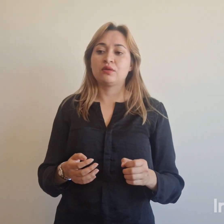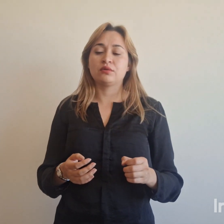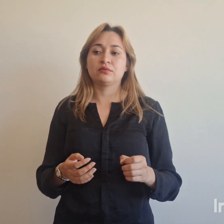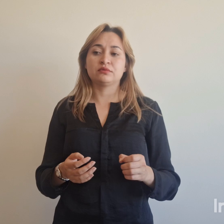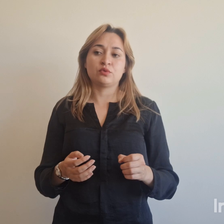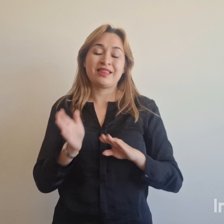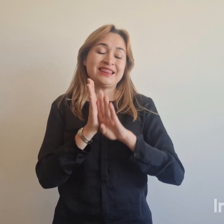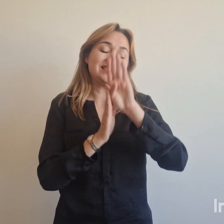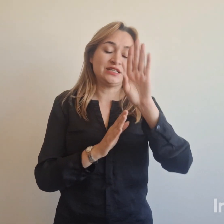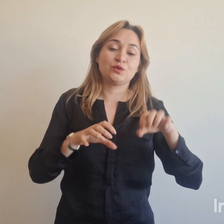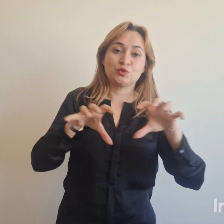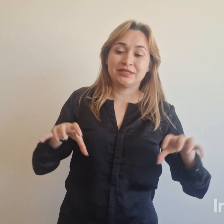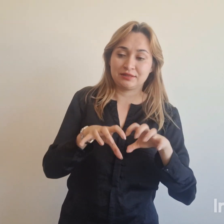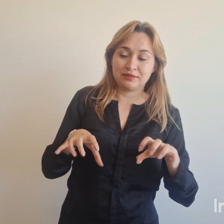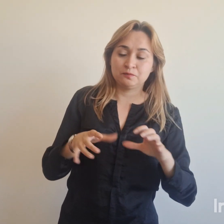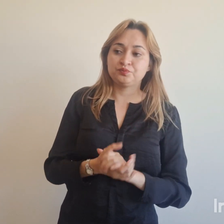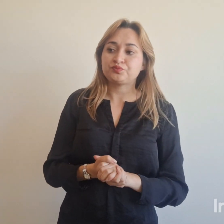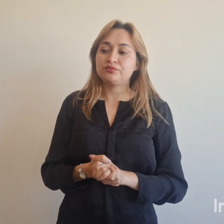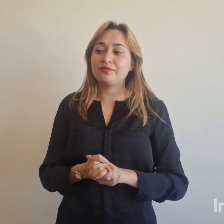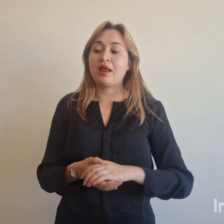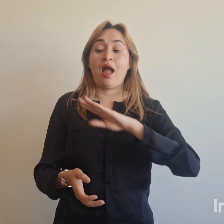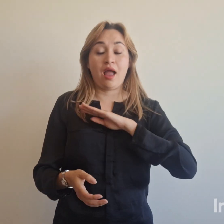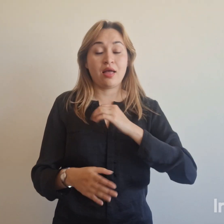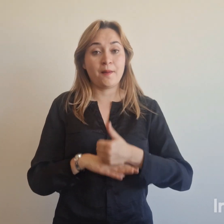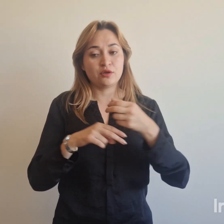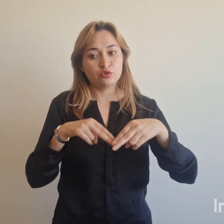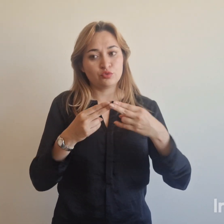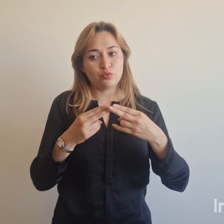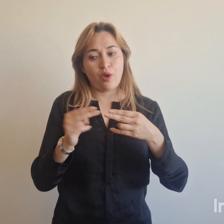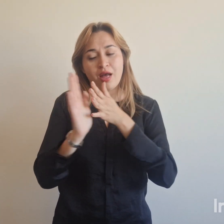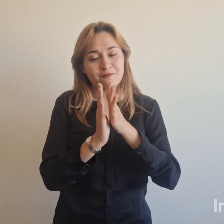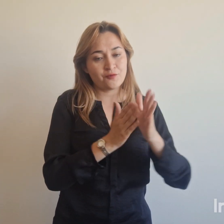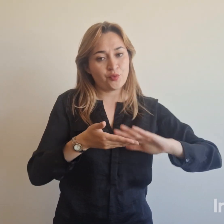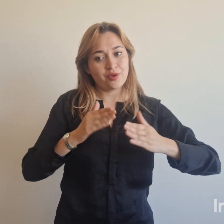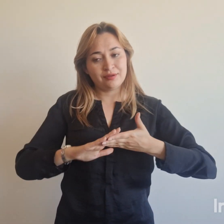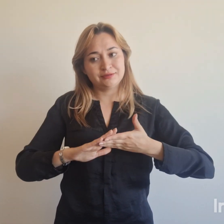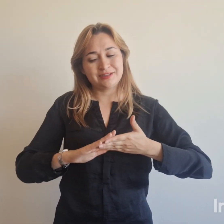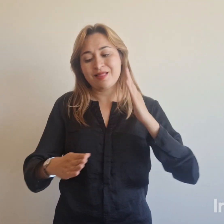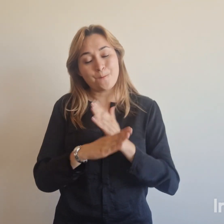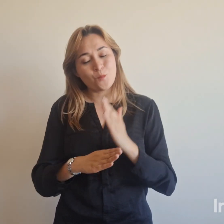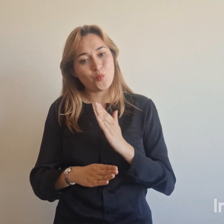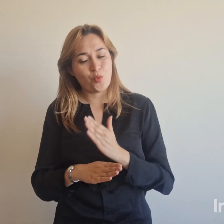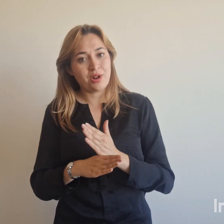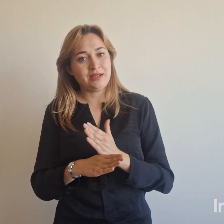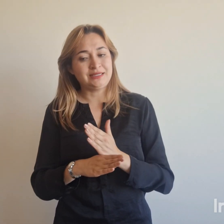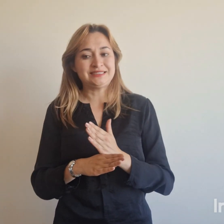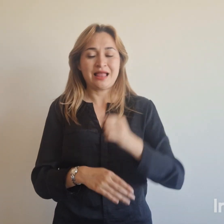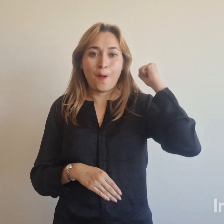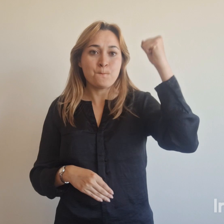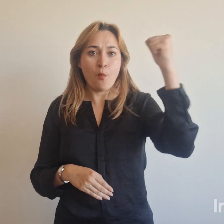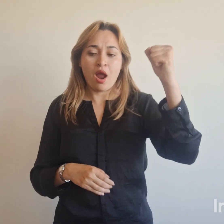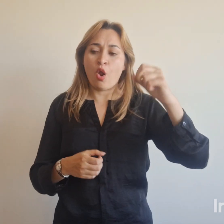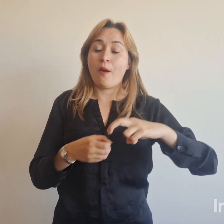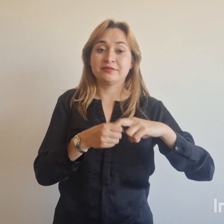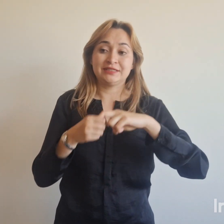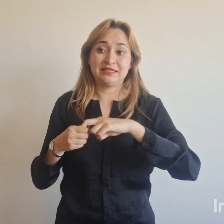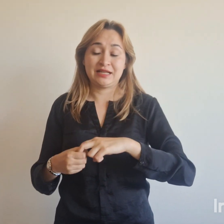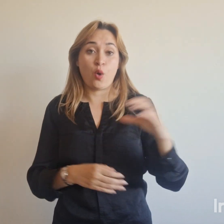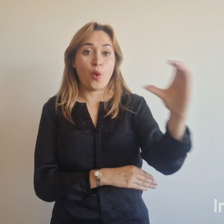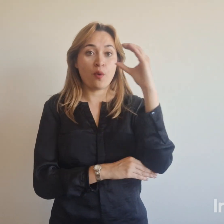La Alcaldía Mayor de Tunja informa a la comunidad que, debido a las dificultades generadas por el Paro de Transportadores a nivel nacional, la